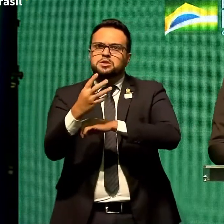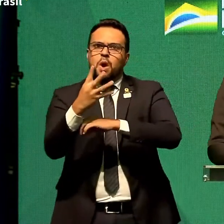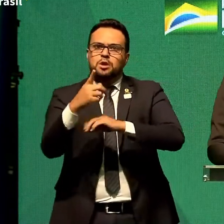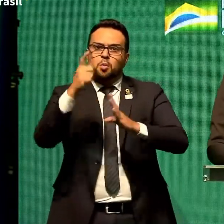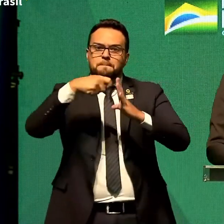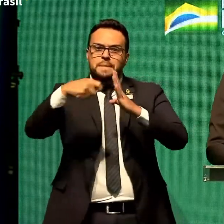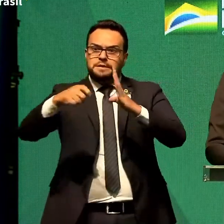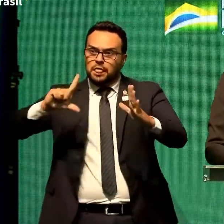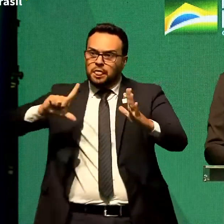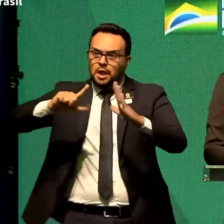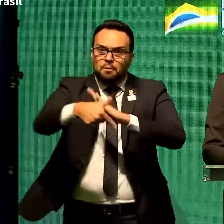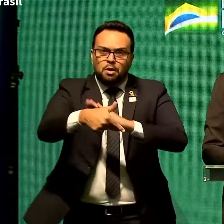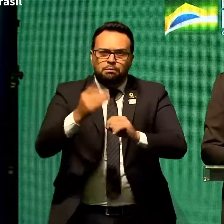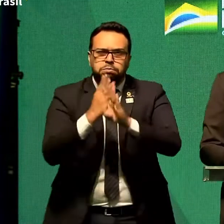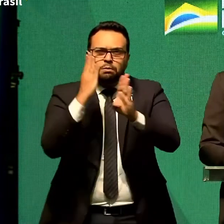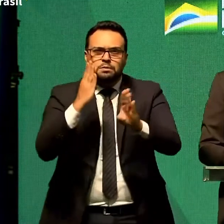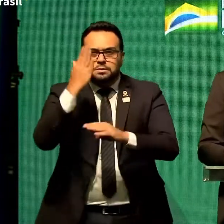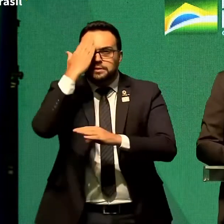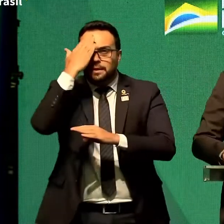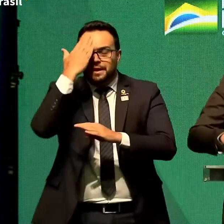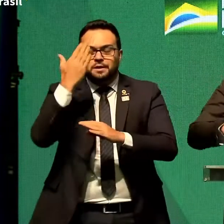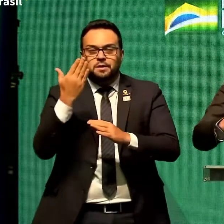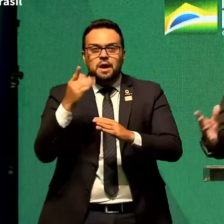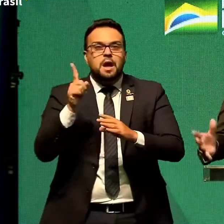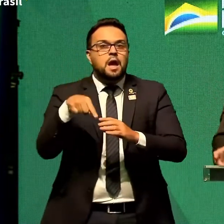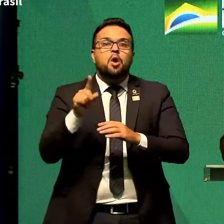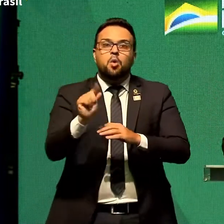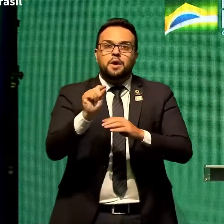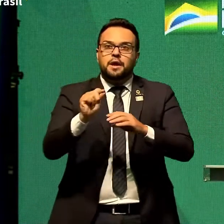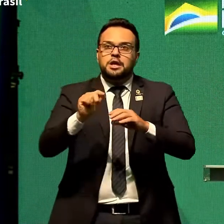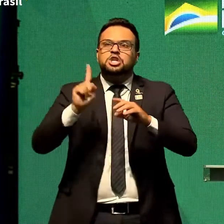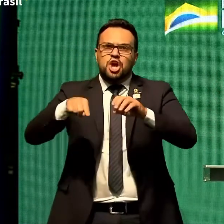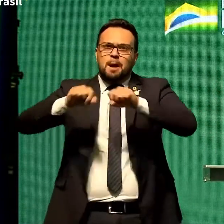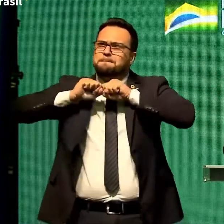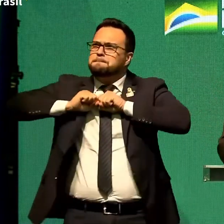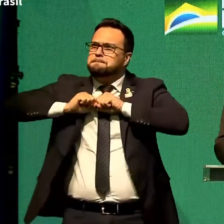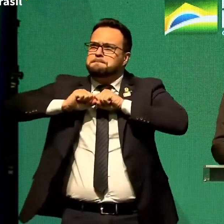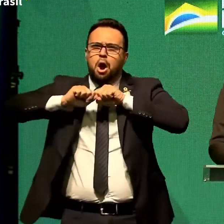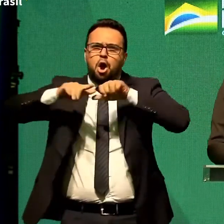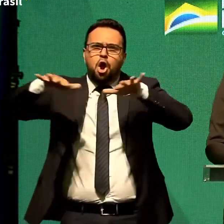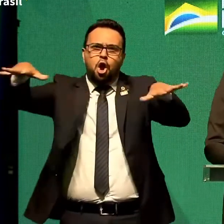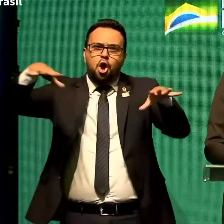é sinal que aquilo, praticamente, hoje em dia, se espalhou pelo mundo todo.